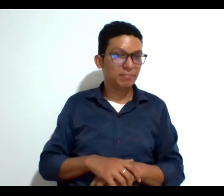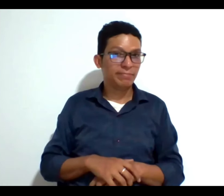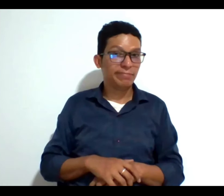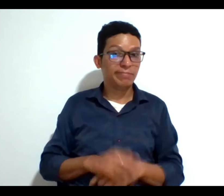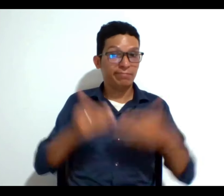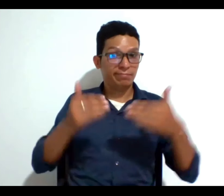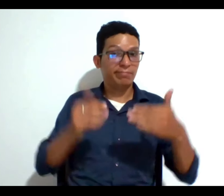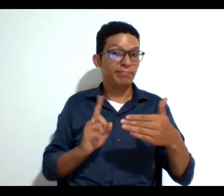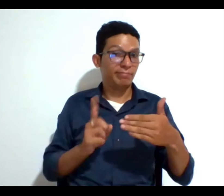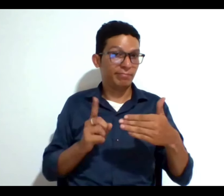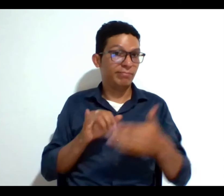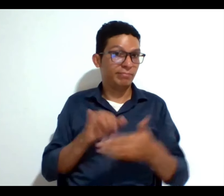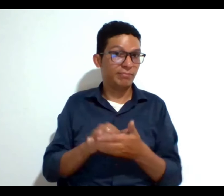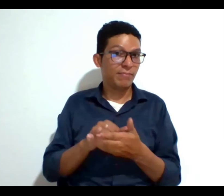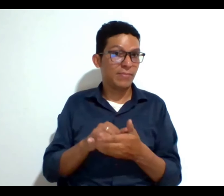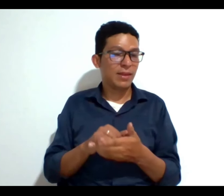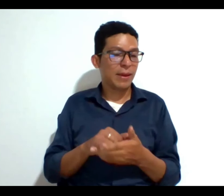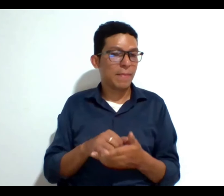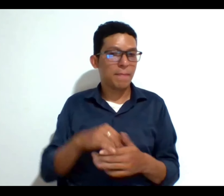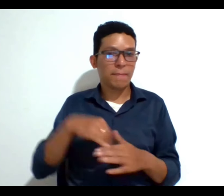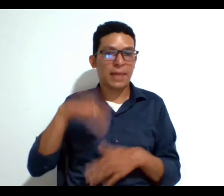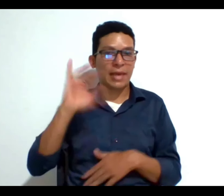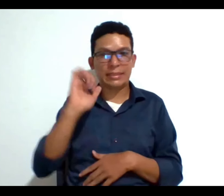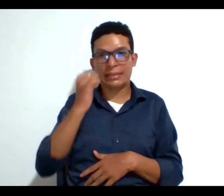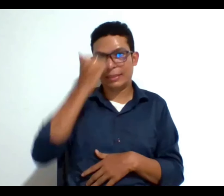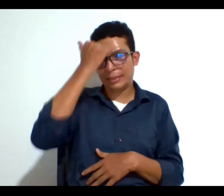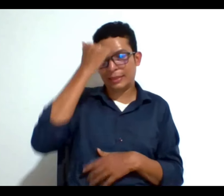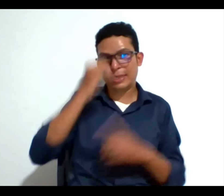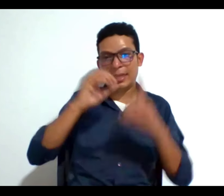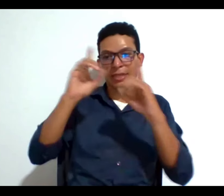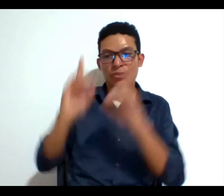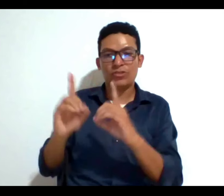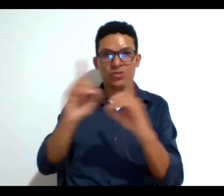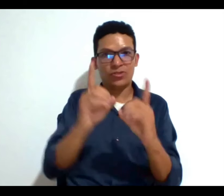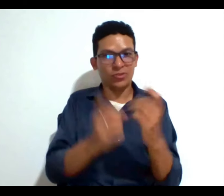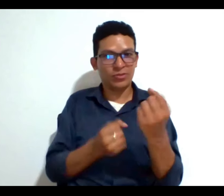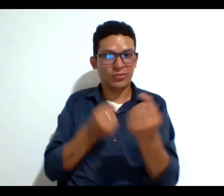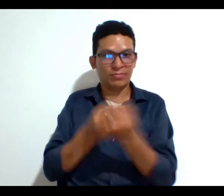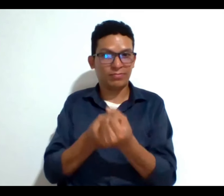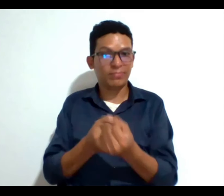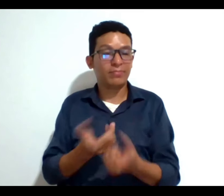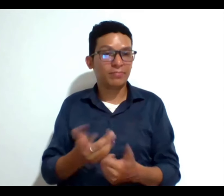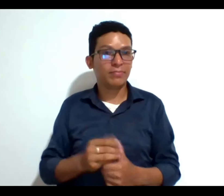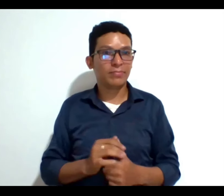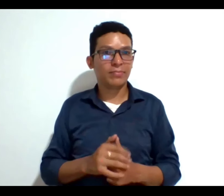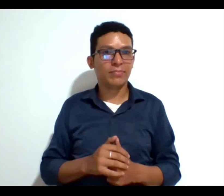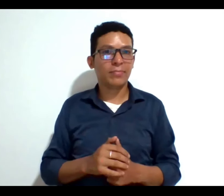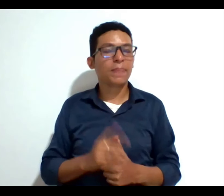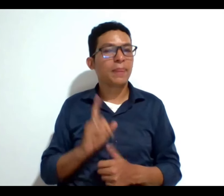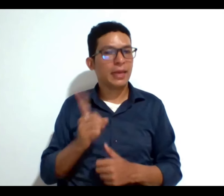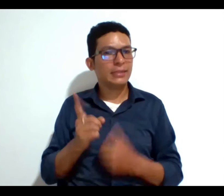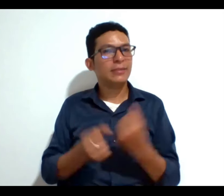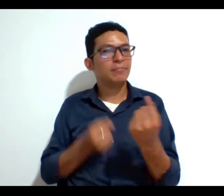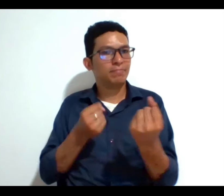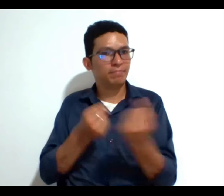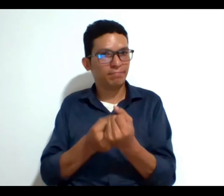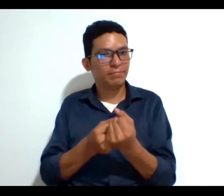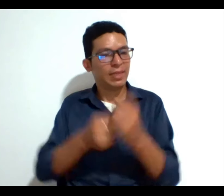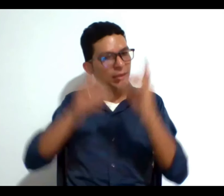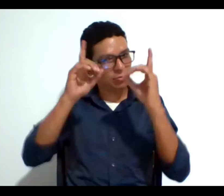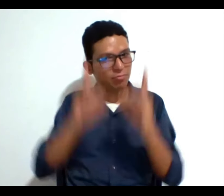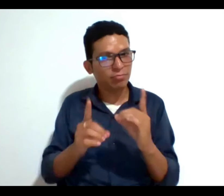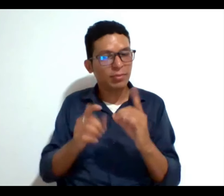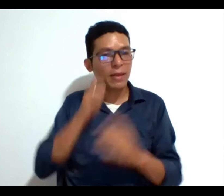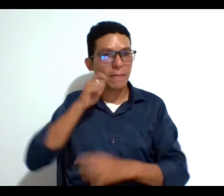ese es el corazón de la toma de decisiones con apoyos que esos apoyos sean decididos por la